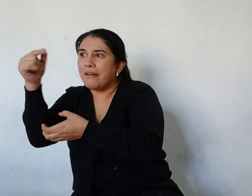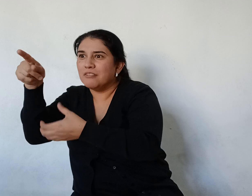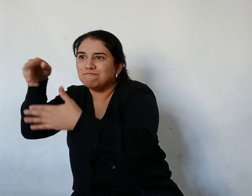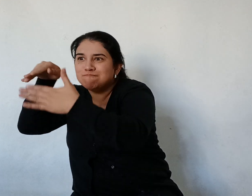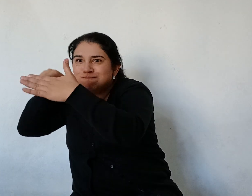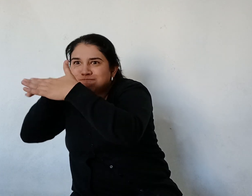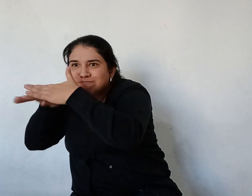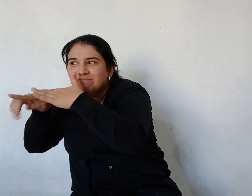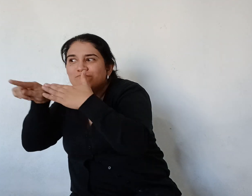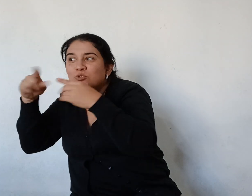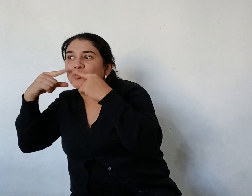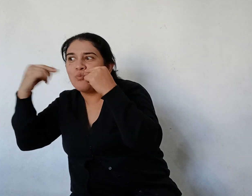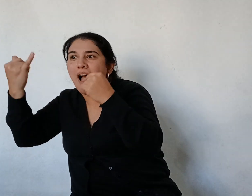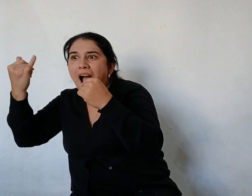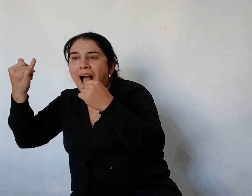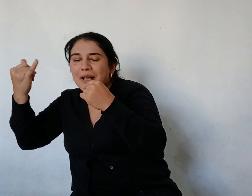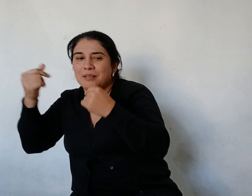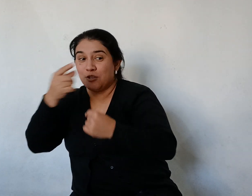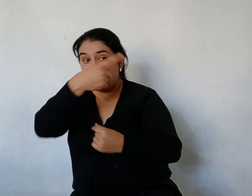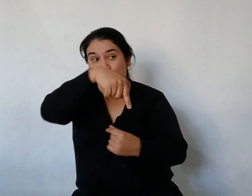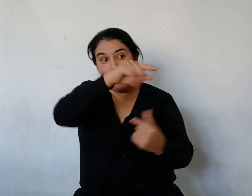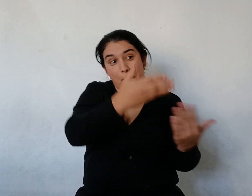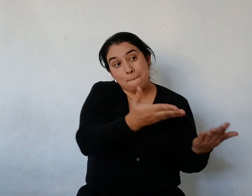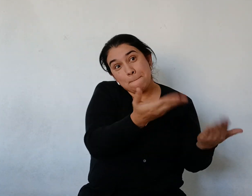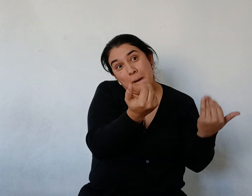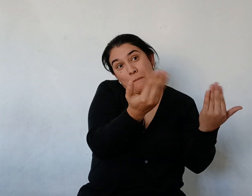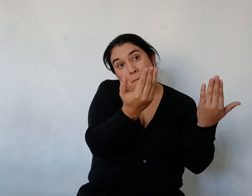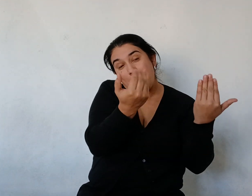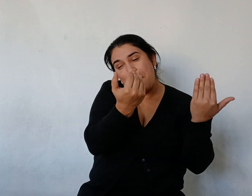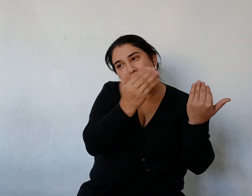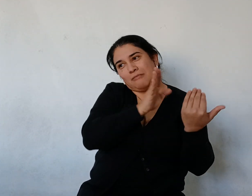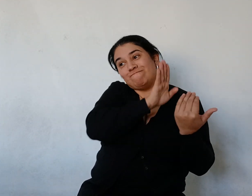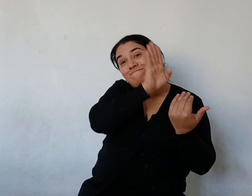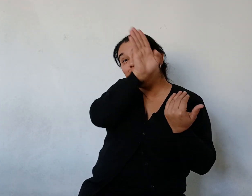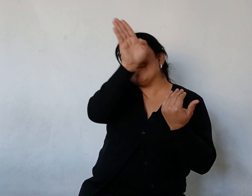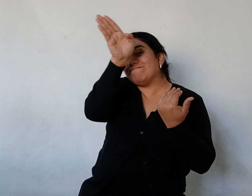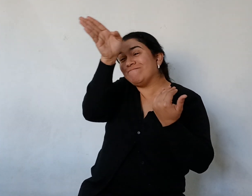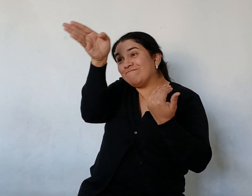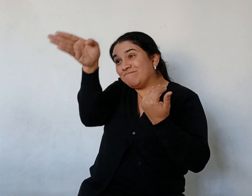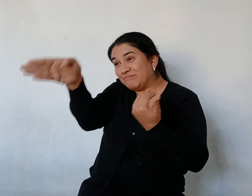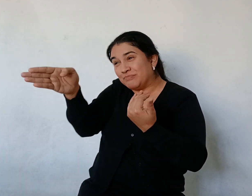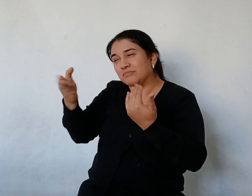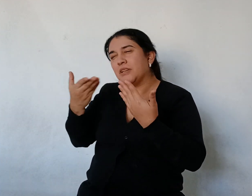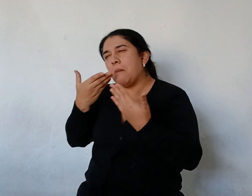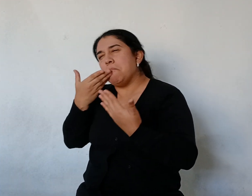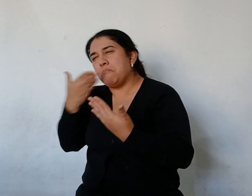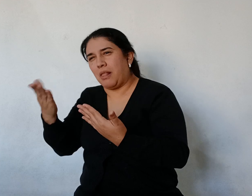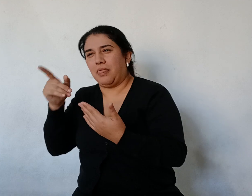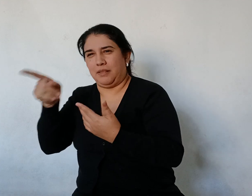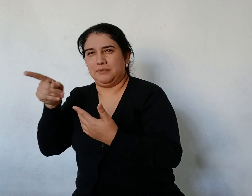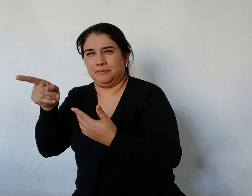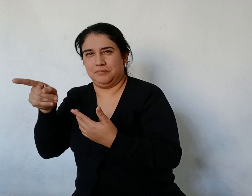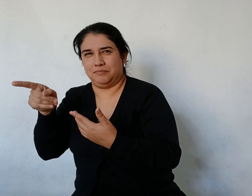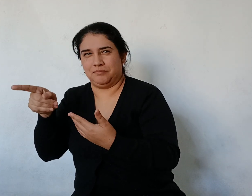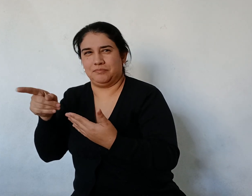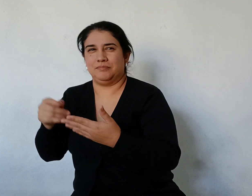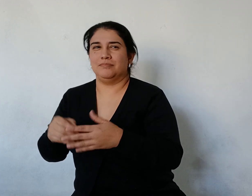pedírselo Y aunque está muy enojado con nosotros los yacarés Tiene buen corazón Y no